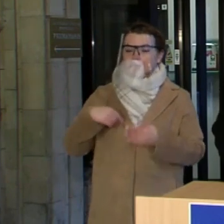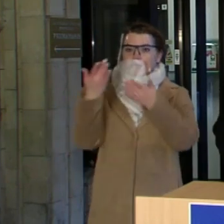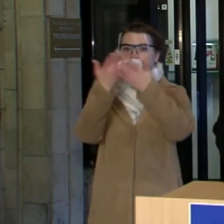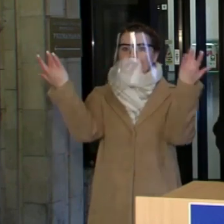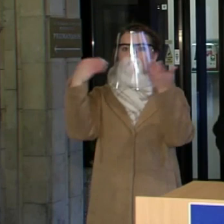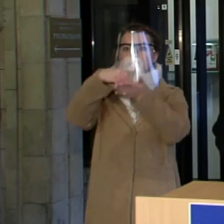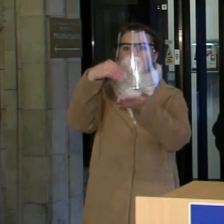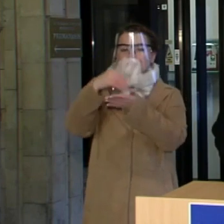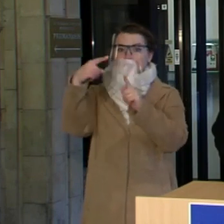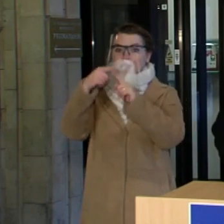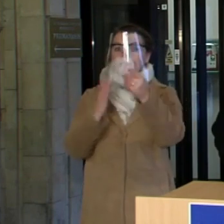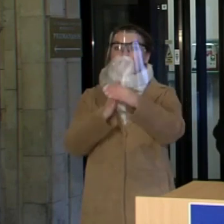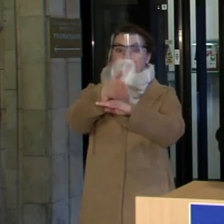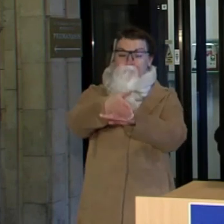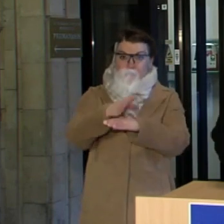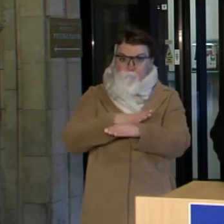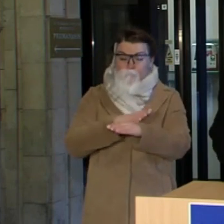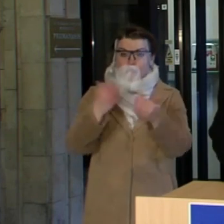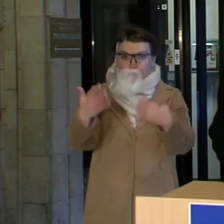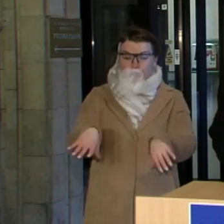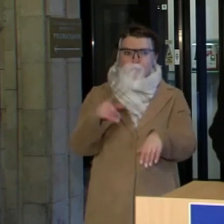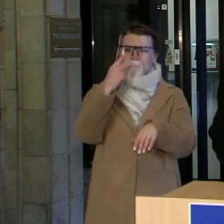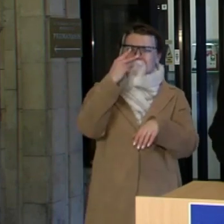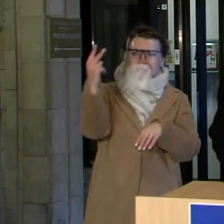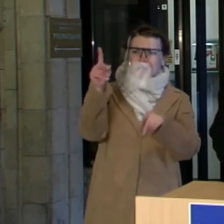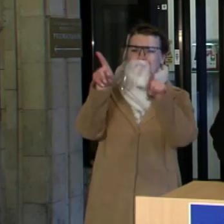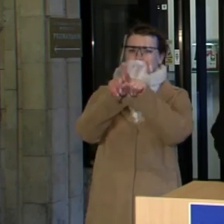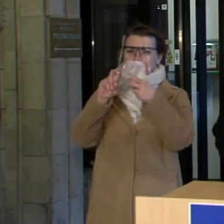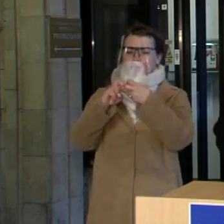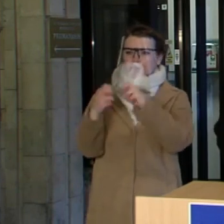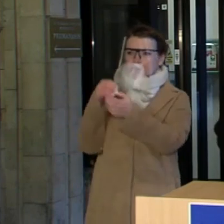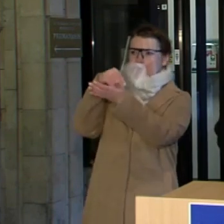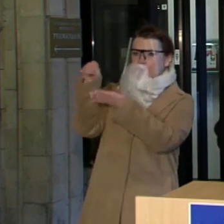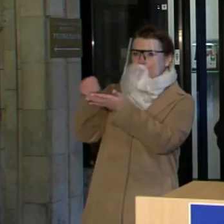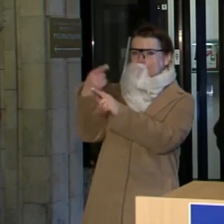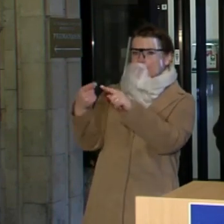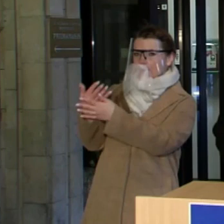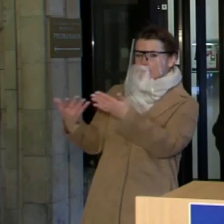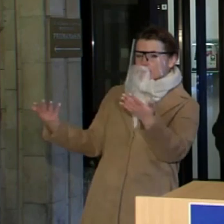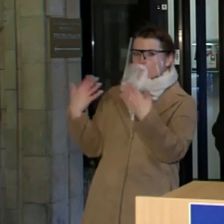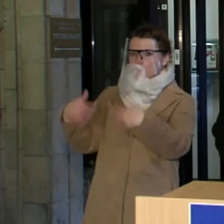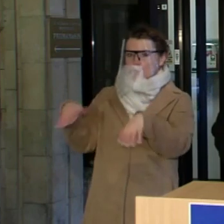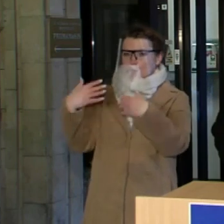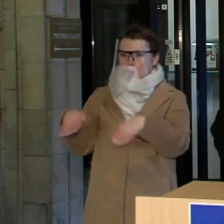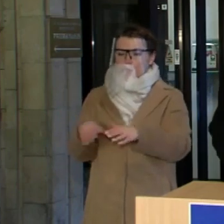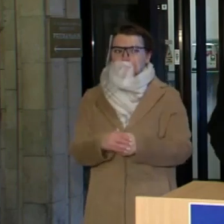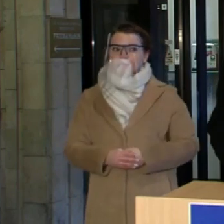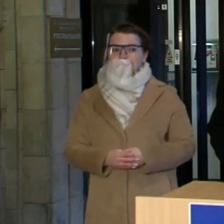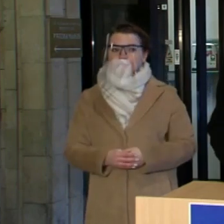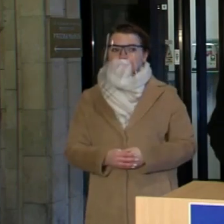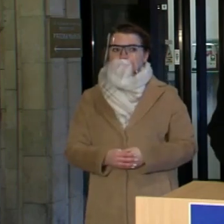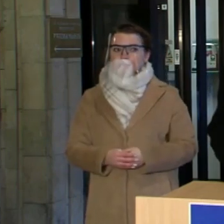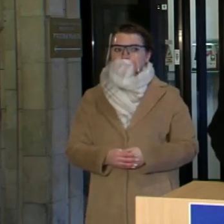tarnybą, nes matome, kad ši tokiomis stichiškomis įsigymus sąlygomis, na, iš tikrųjų, tokiame